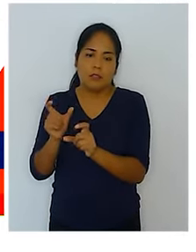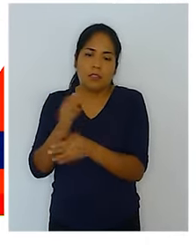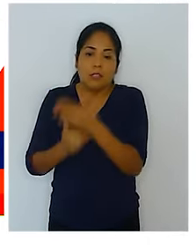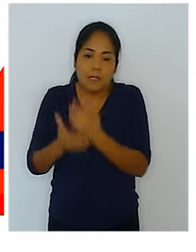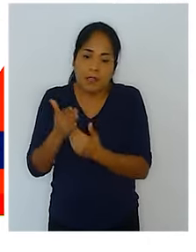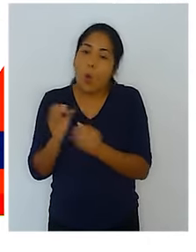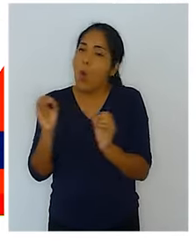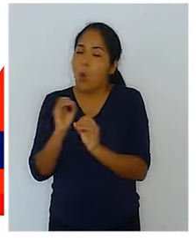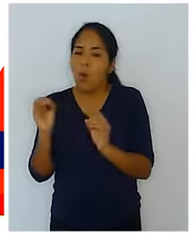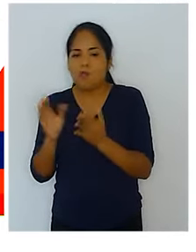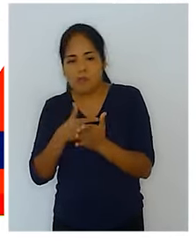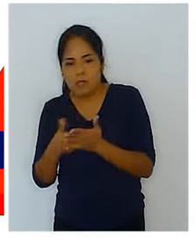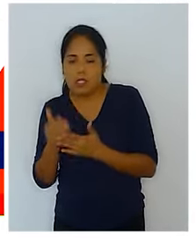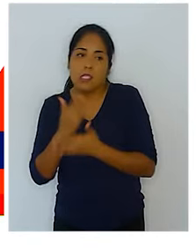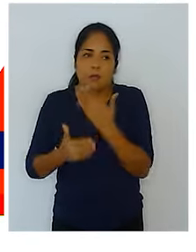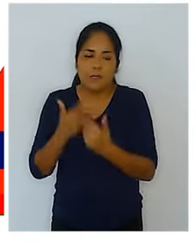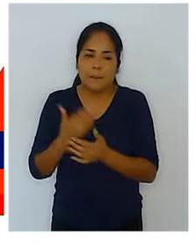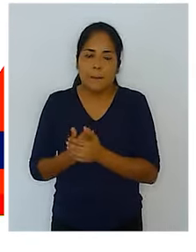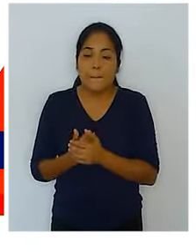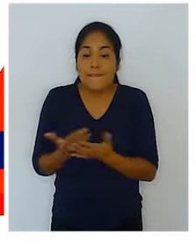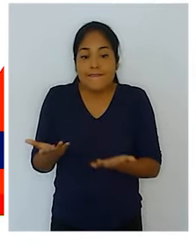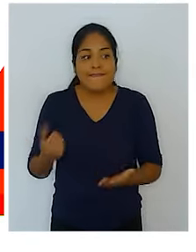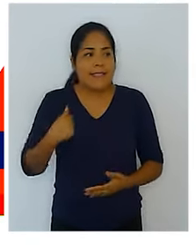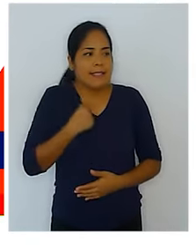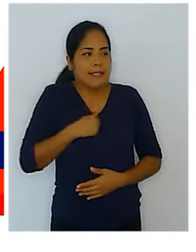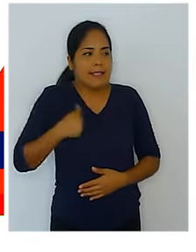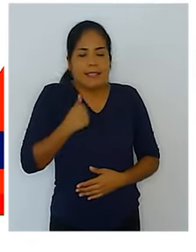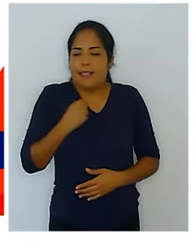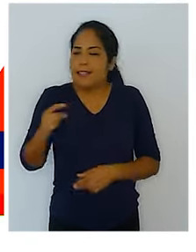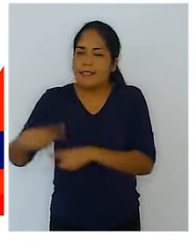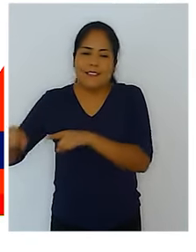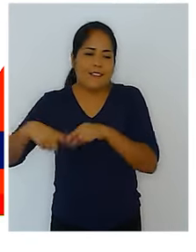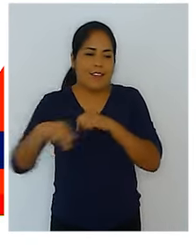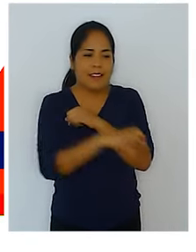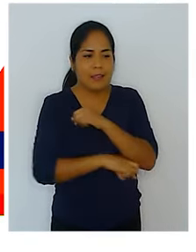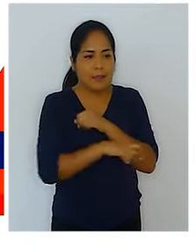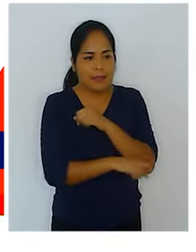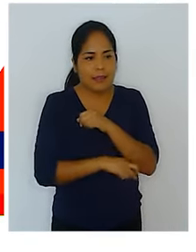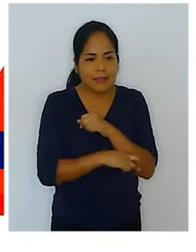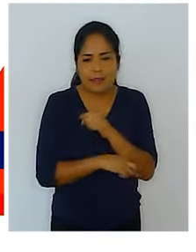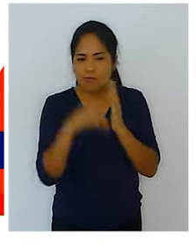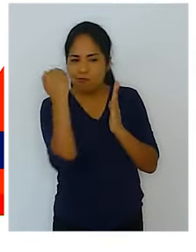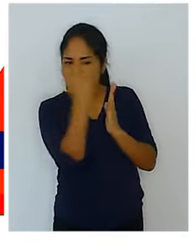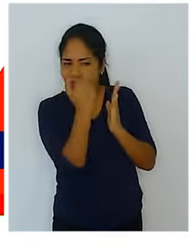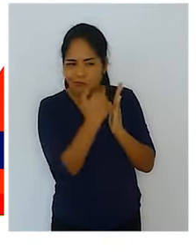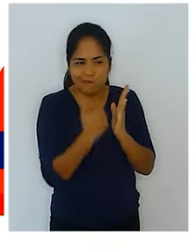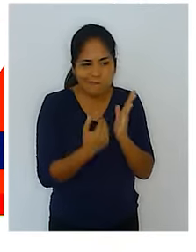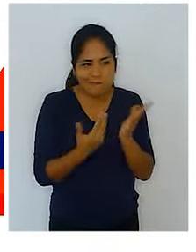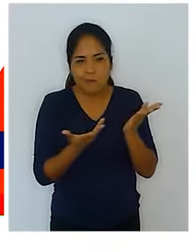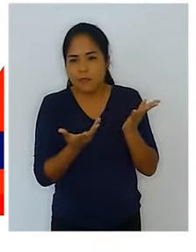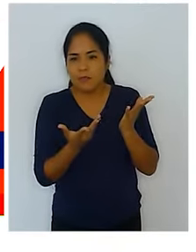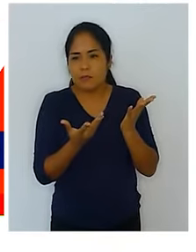persona con o sin discapacidad. Lamentablemente, en muchos países, la aplicación de este criterio